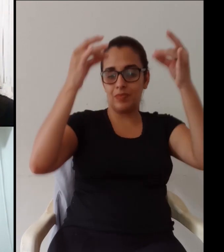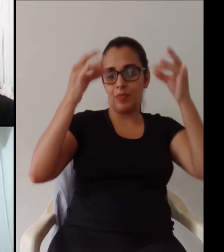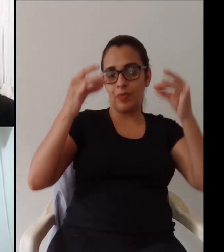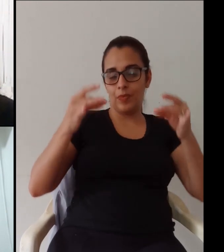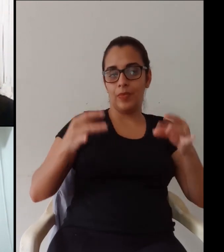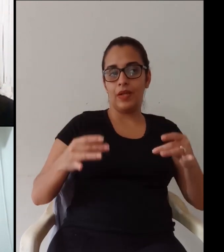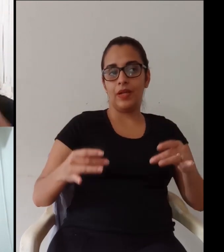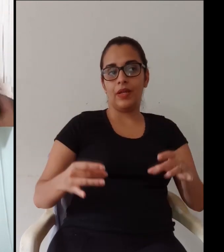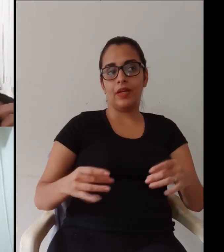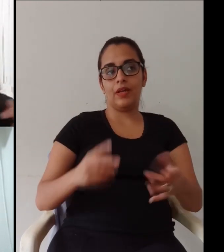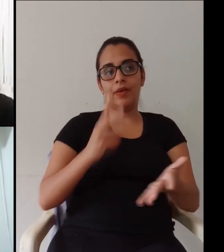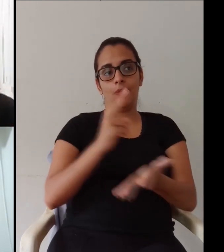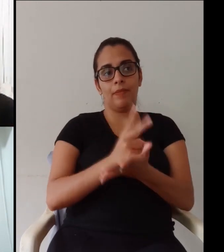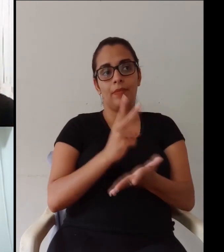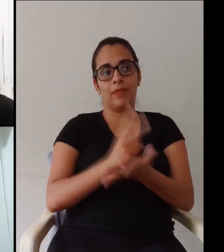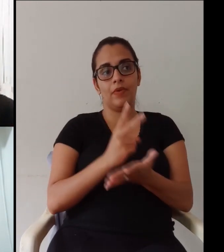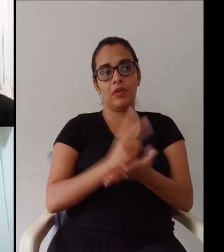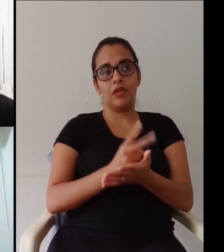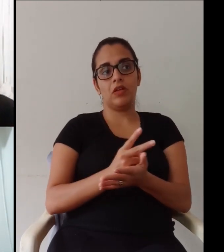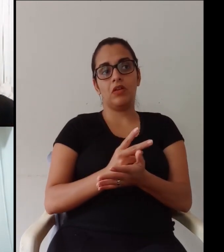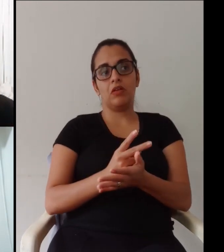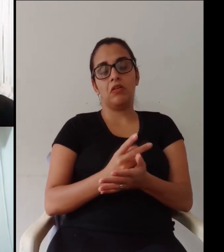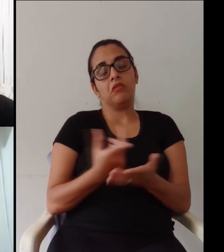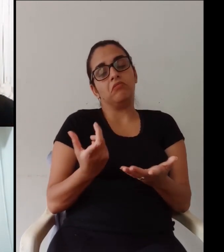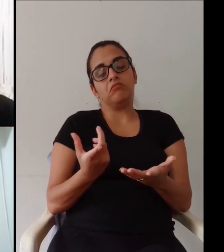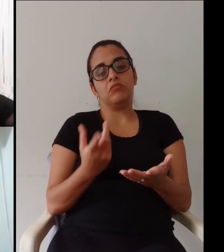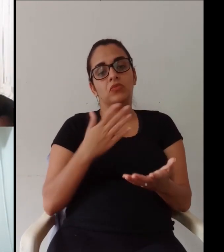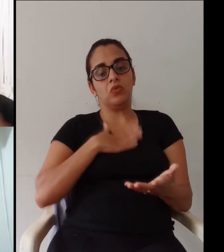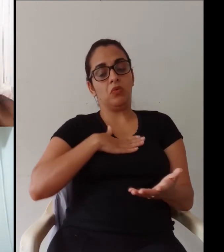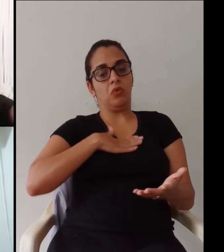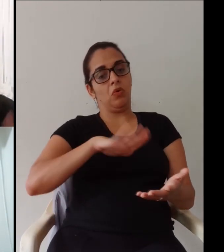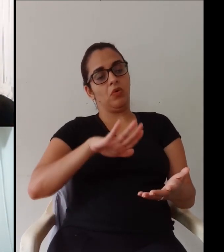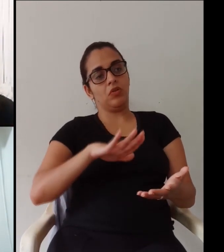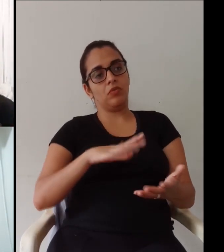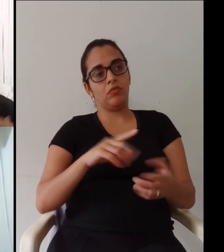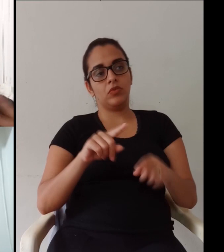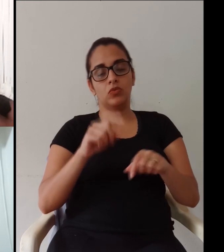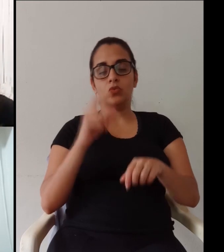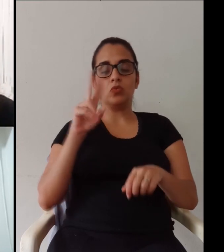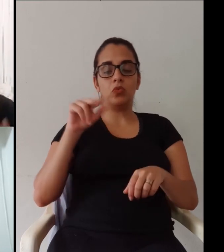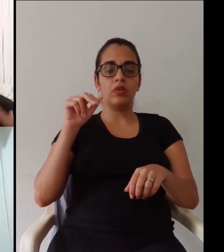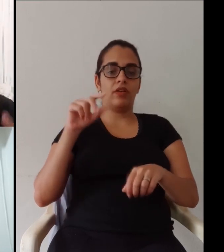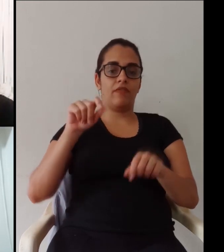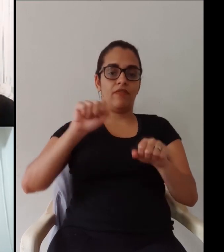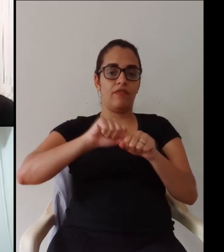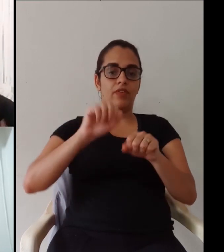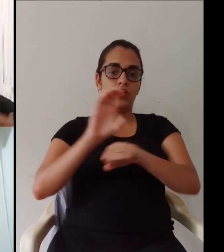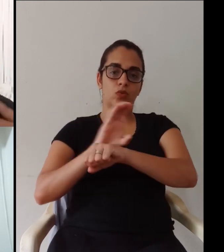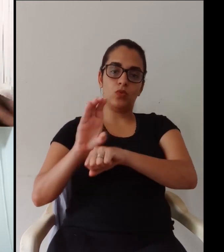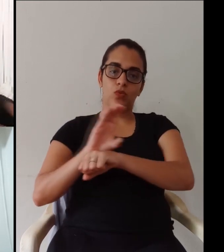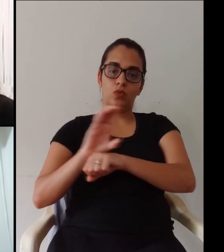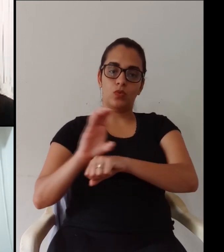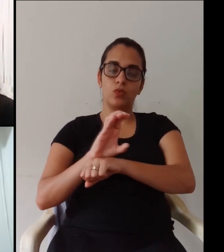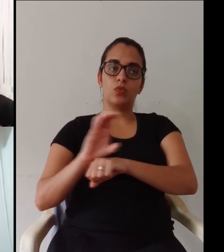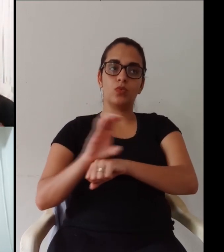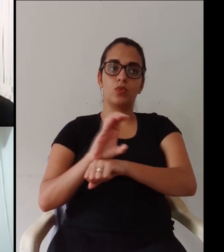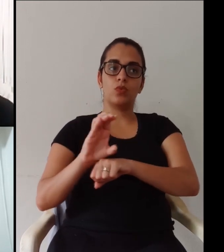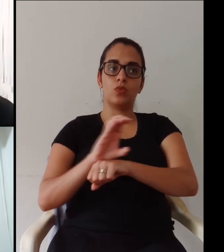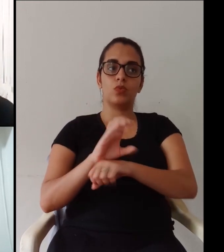educacional que tá olhando então assim é difícil ficar mesmo a não estreia a gente fala que não gosta sem